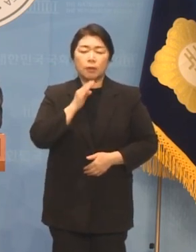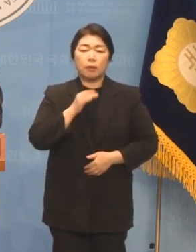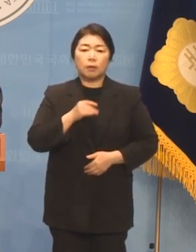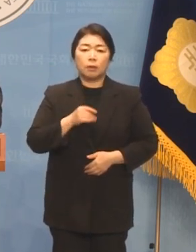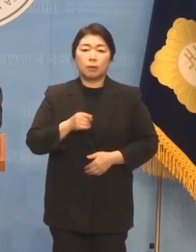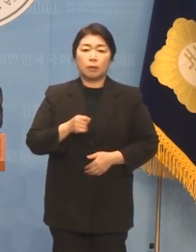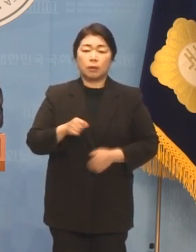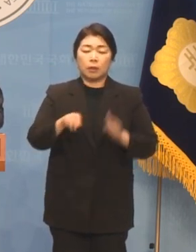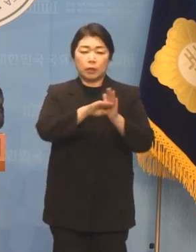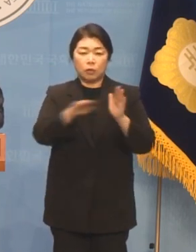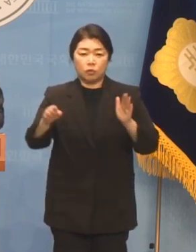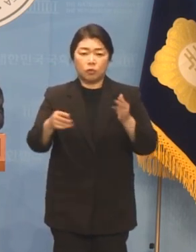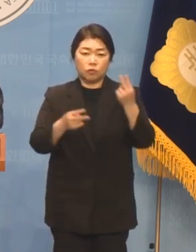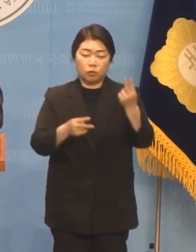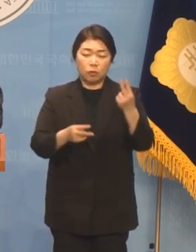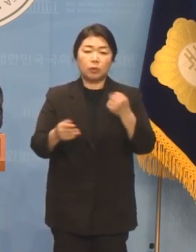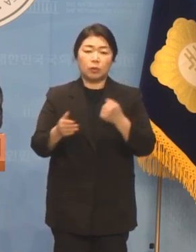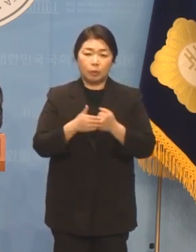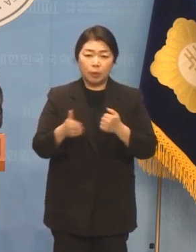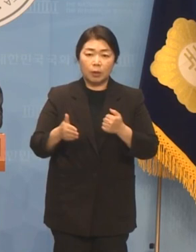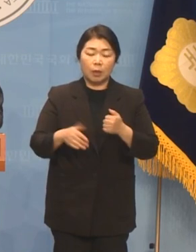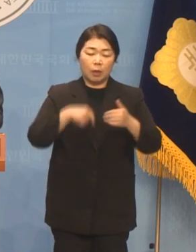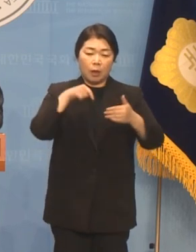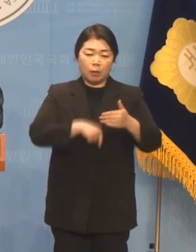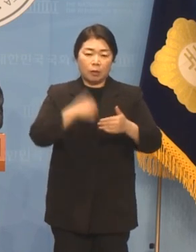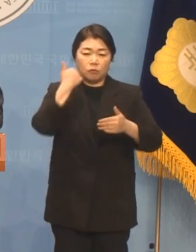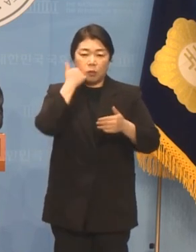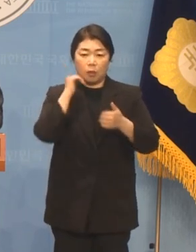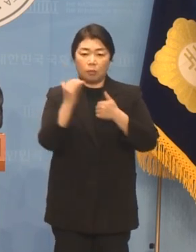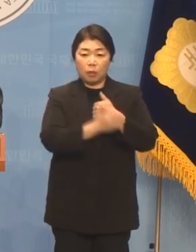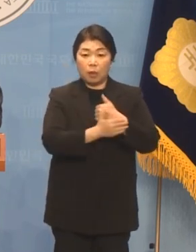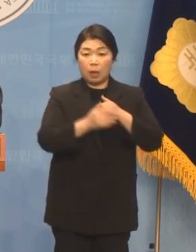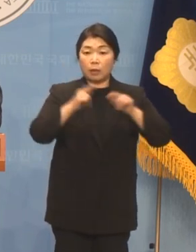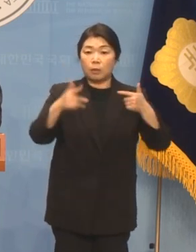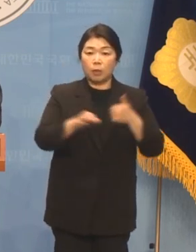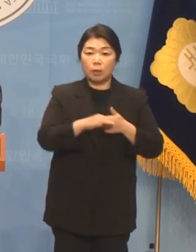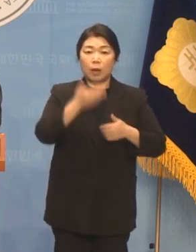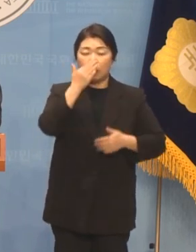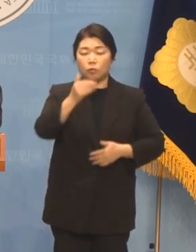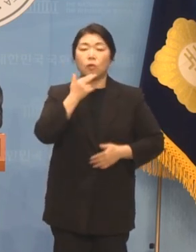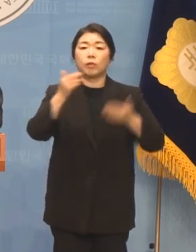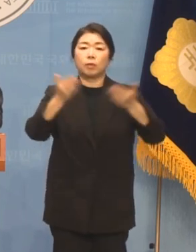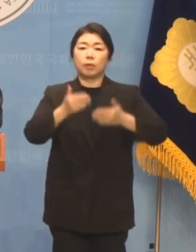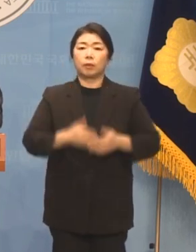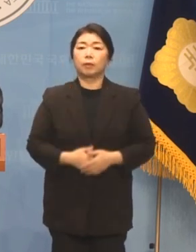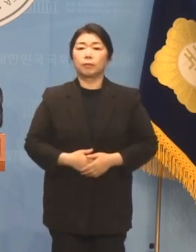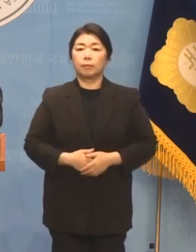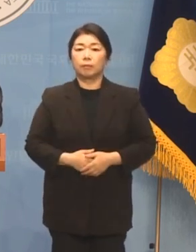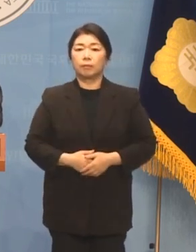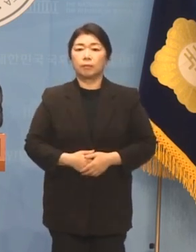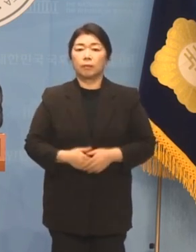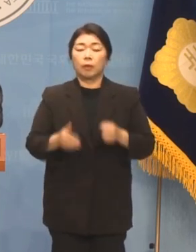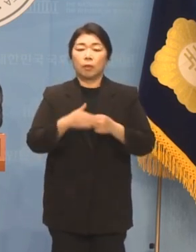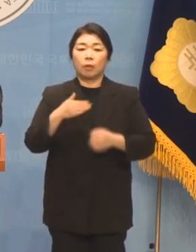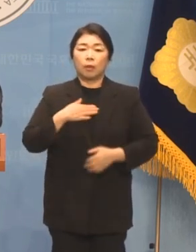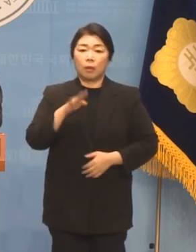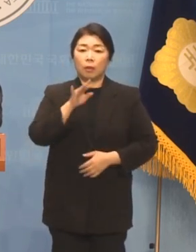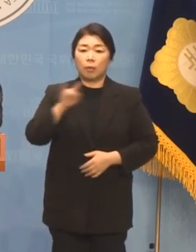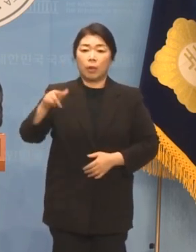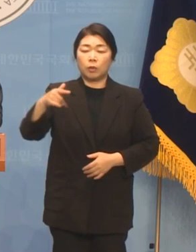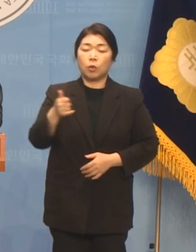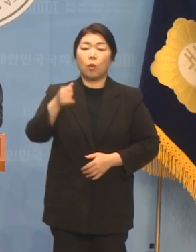잣대로 내부 비호 세력이 없이는 불가능한 일입니다 이로 인해서 저 배종원은